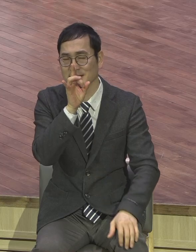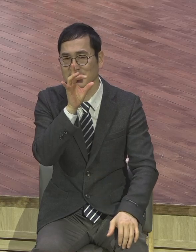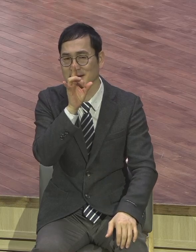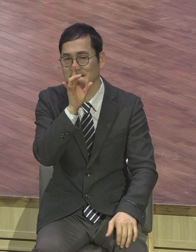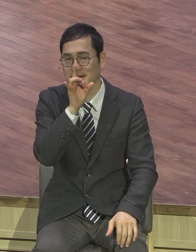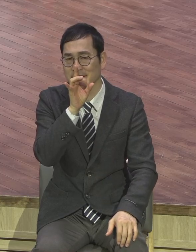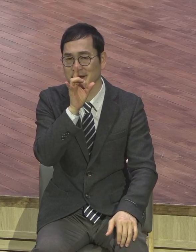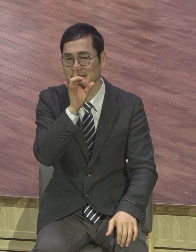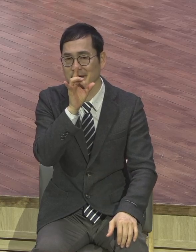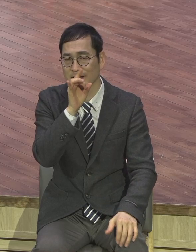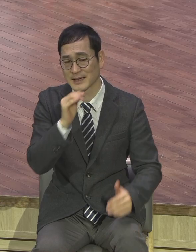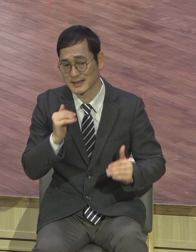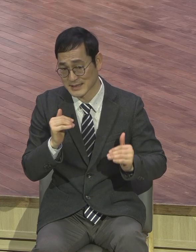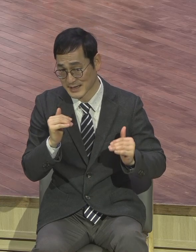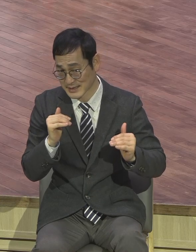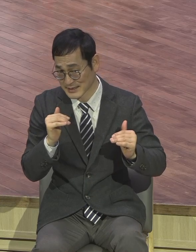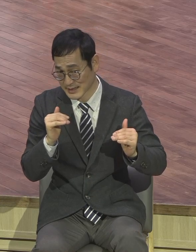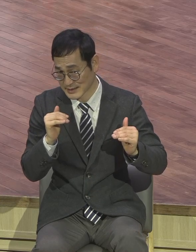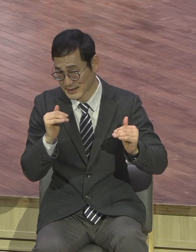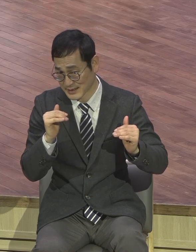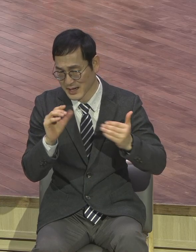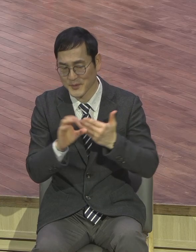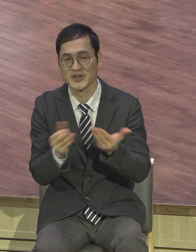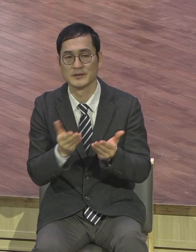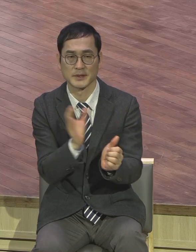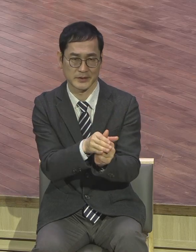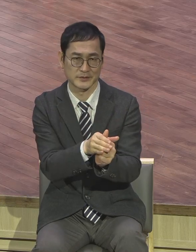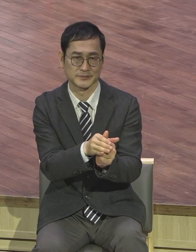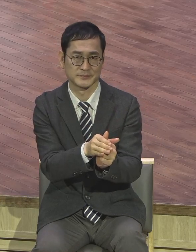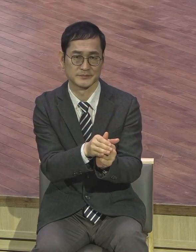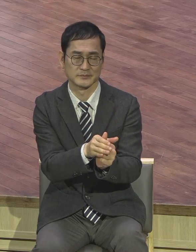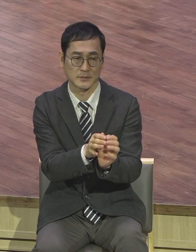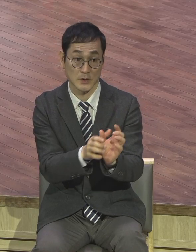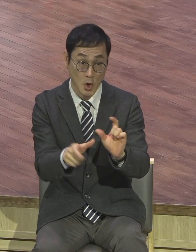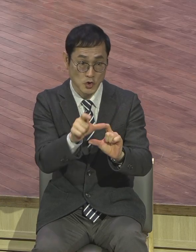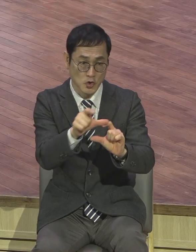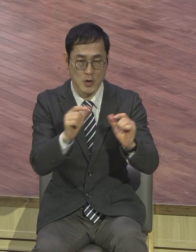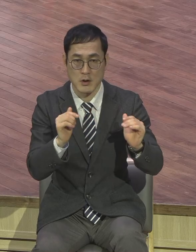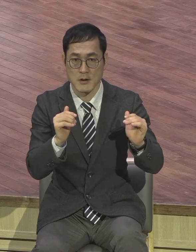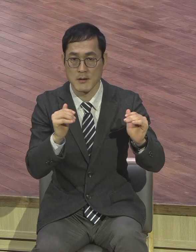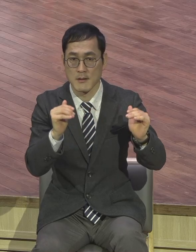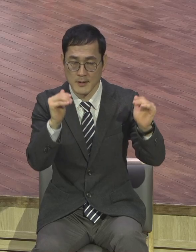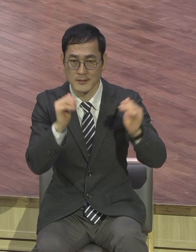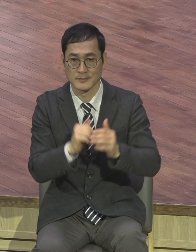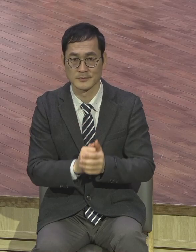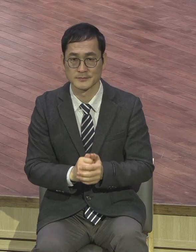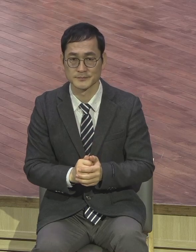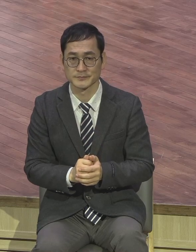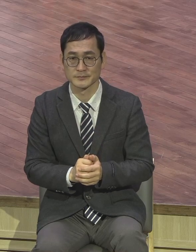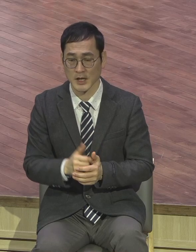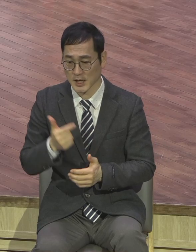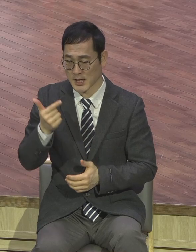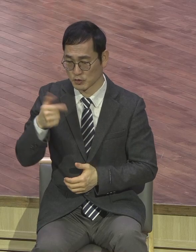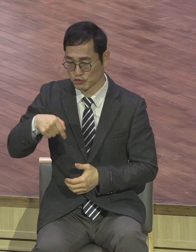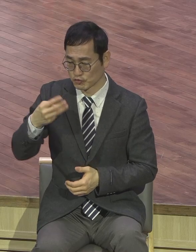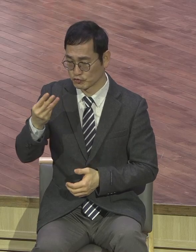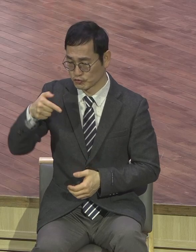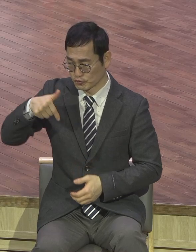자라지 정교에 진짜 말씀에 누르게 내 속에 들어있으면 그 말씀